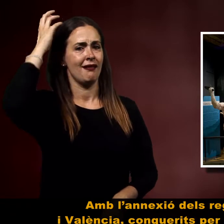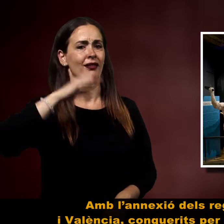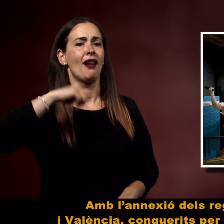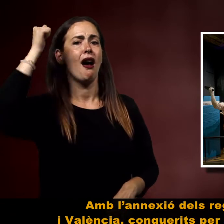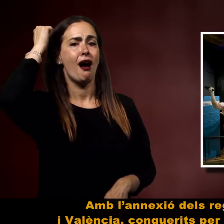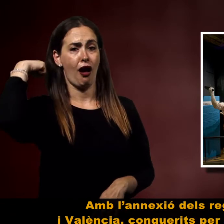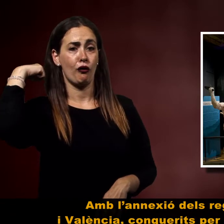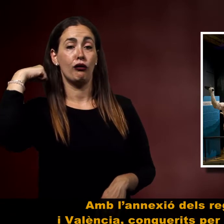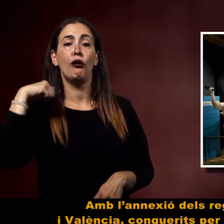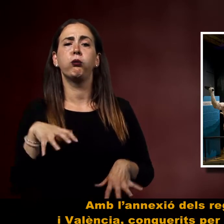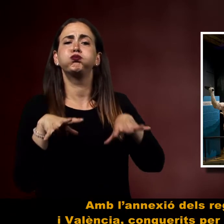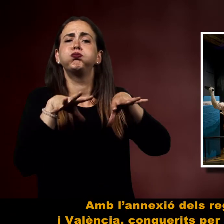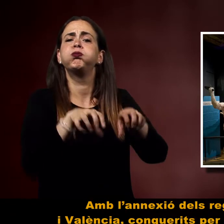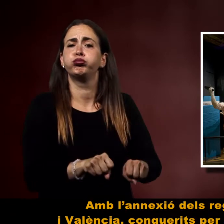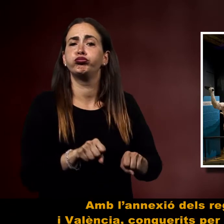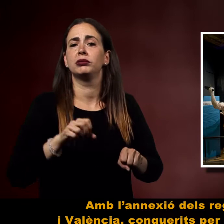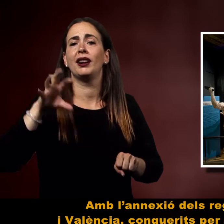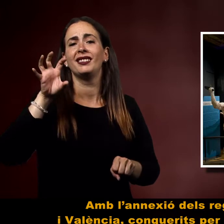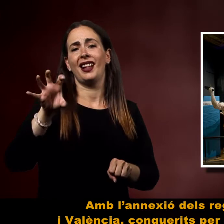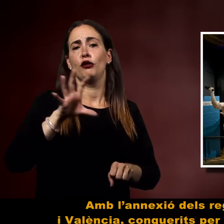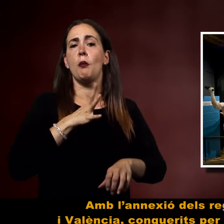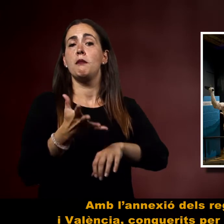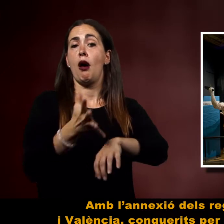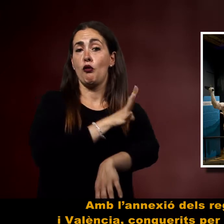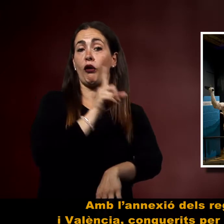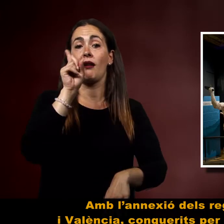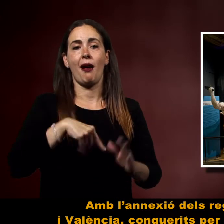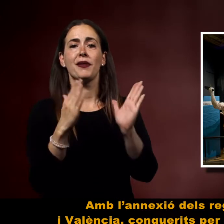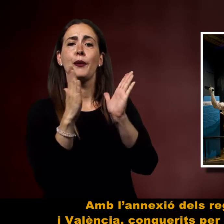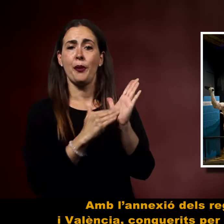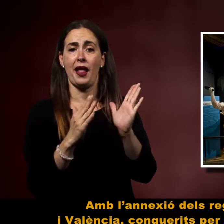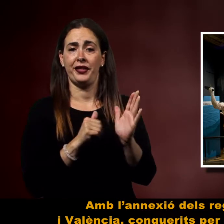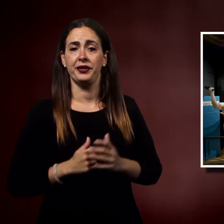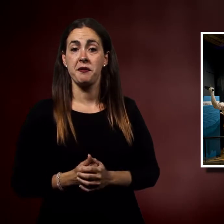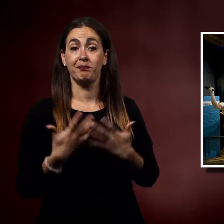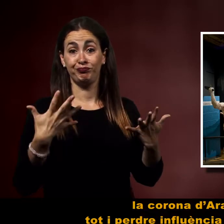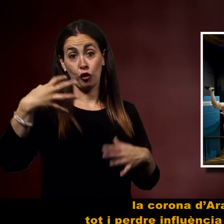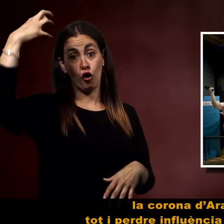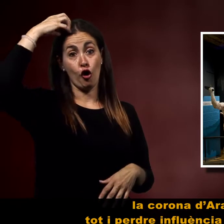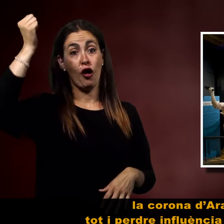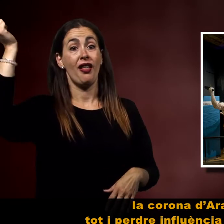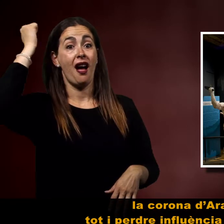I al segle XIII, la corona d'Aragó creix, tot i perdre influència sobre Occitània.